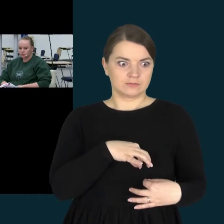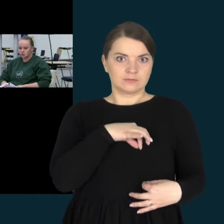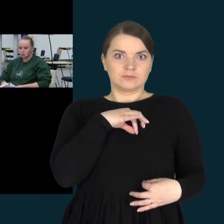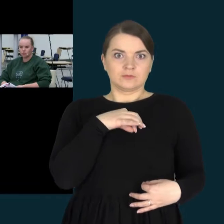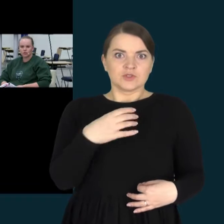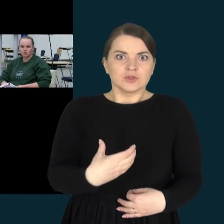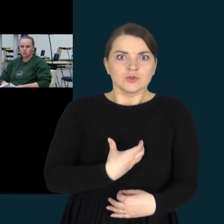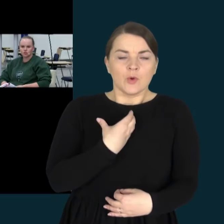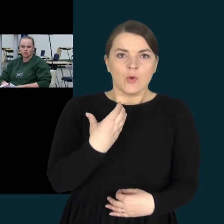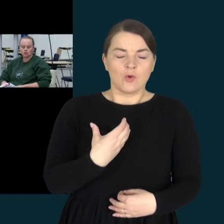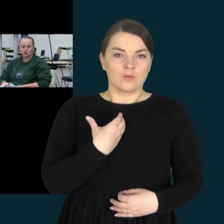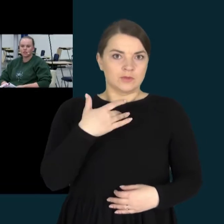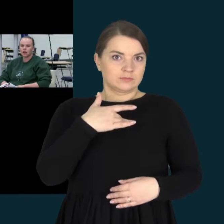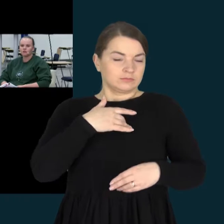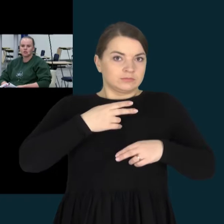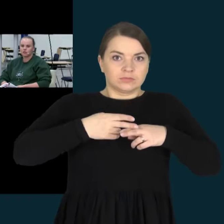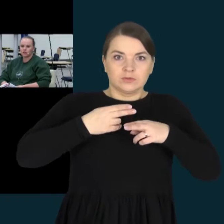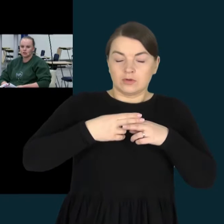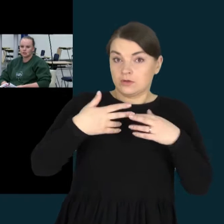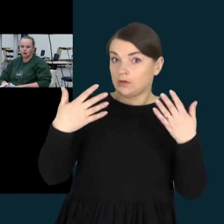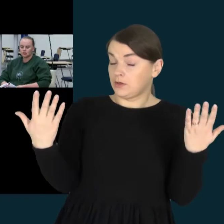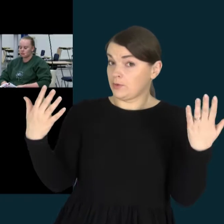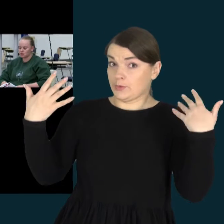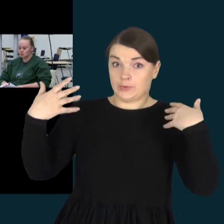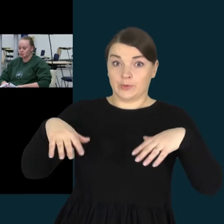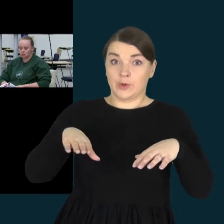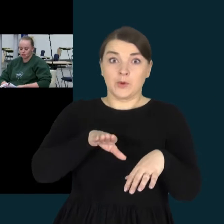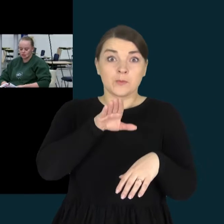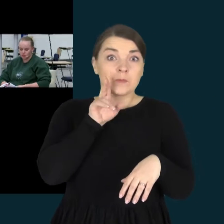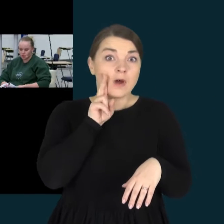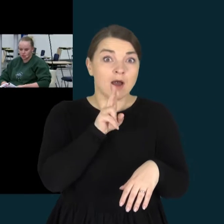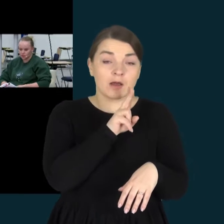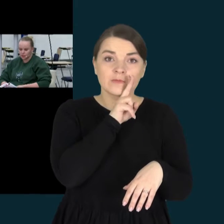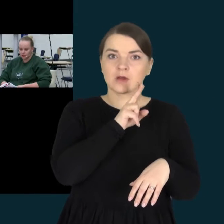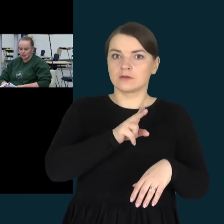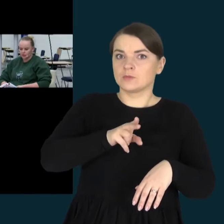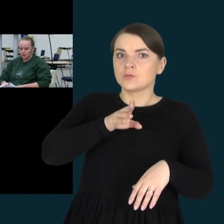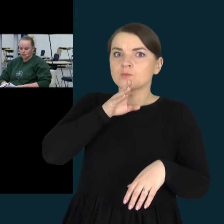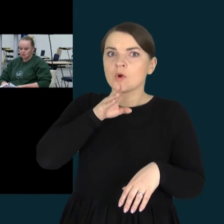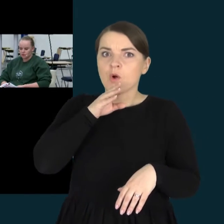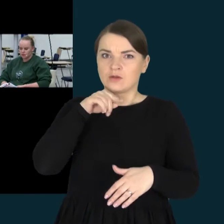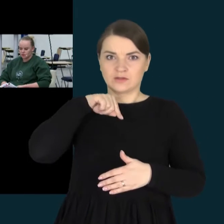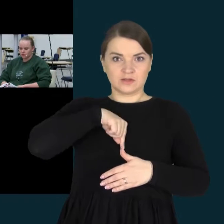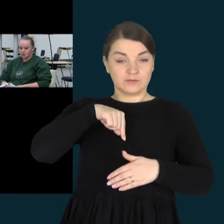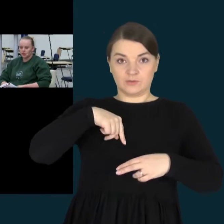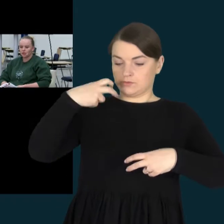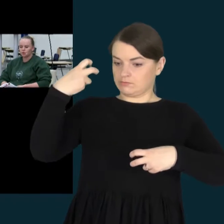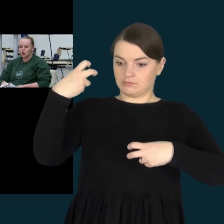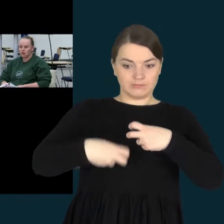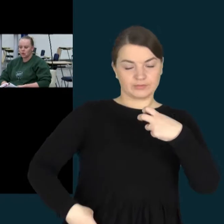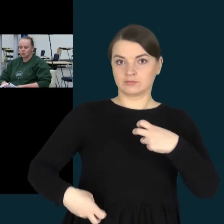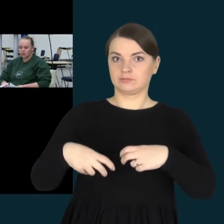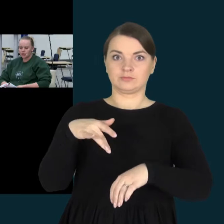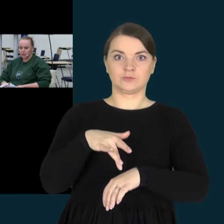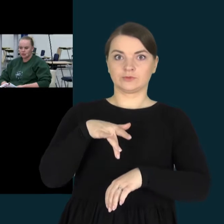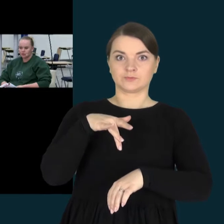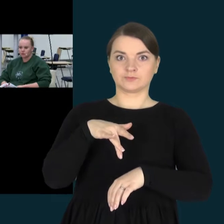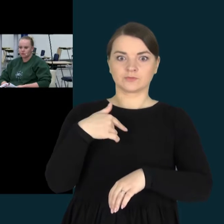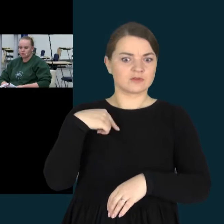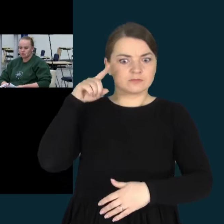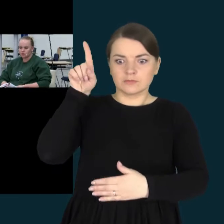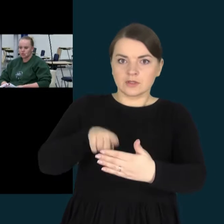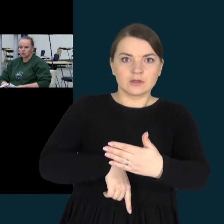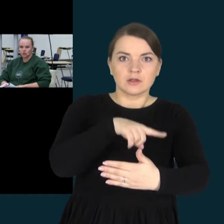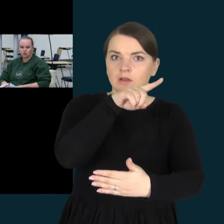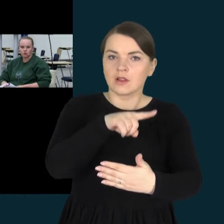smūgis į širdį, į galvą, į motinos sielą. Negalėjau tuo patikėti,